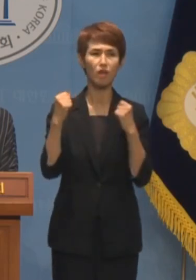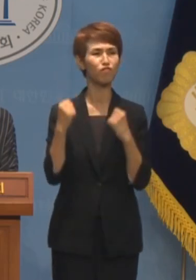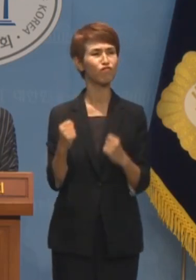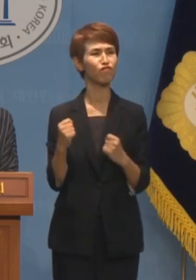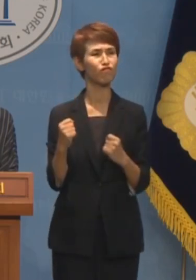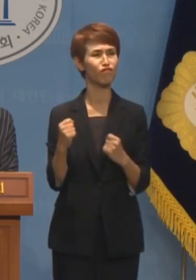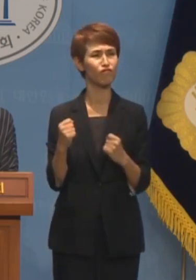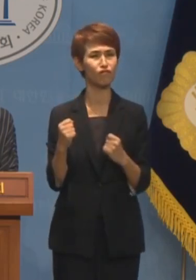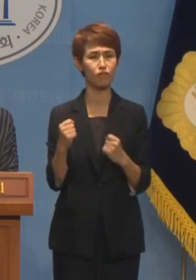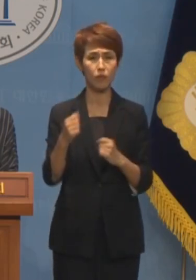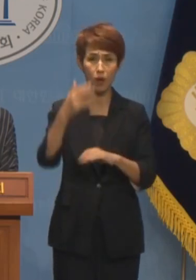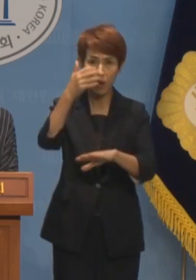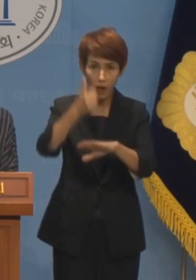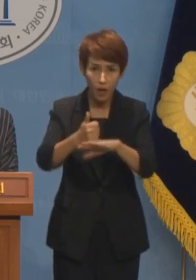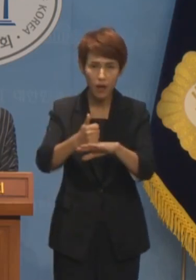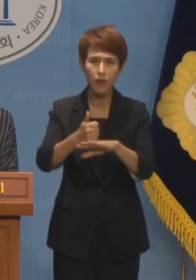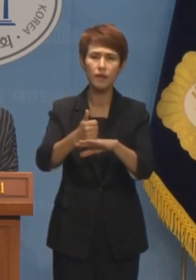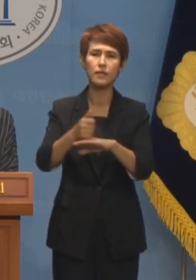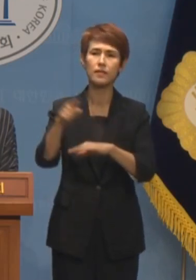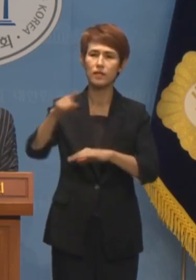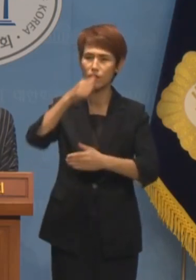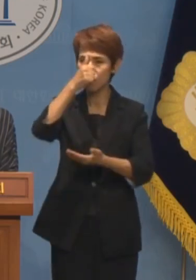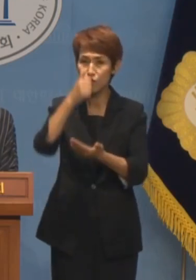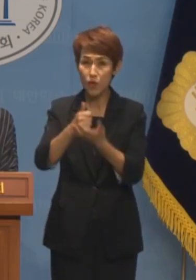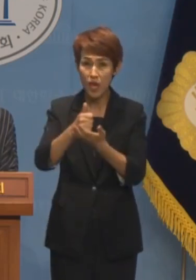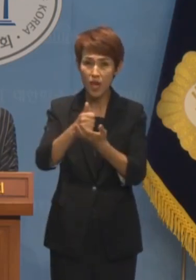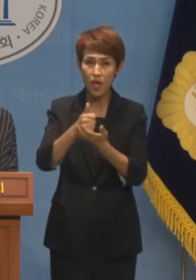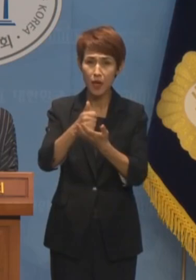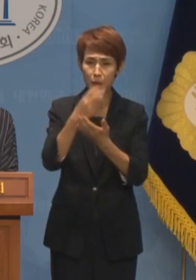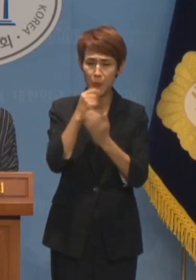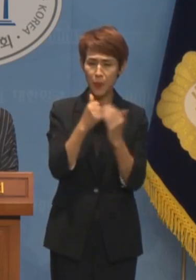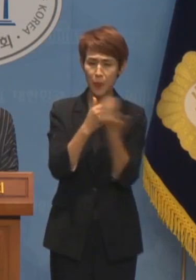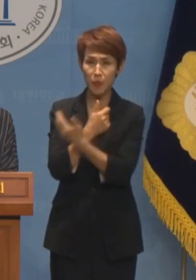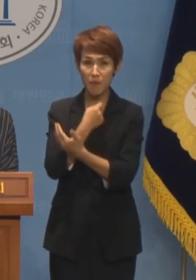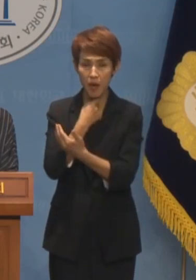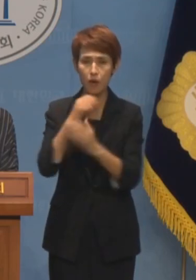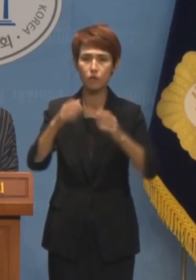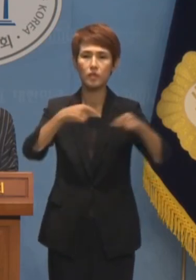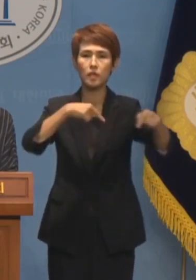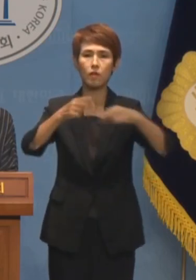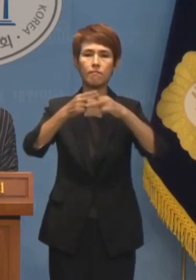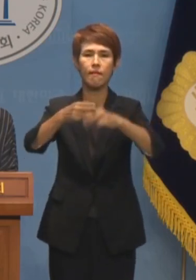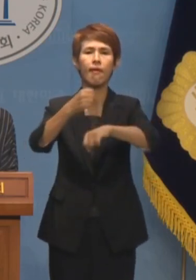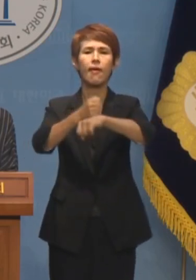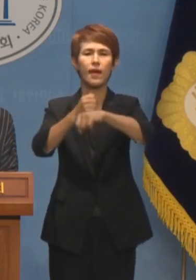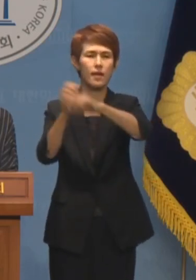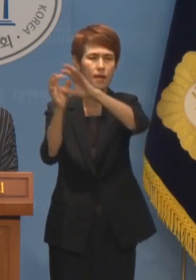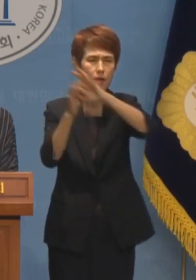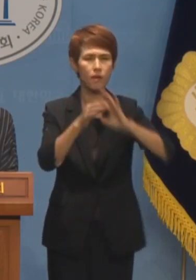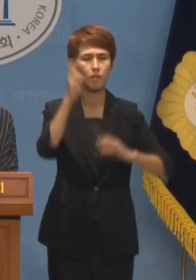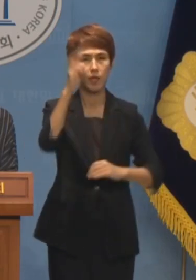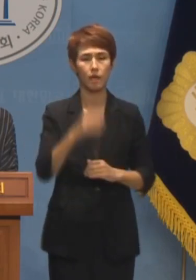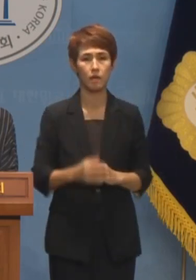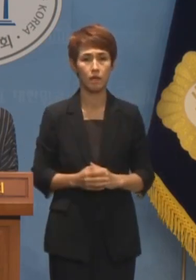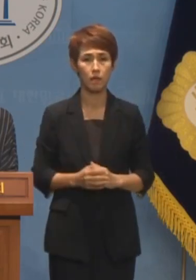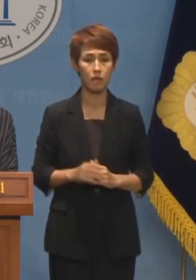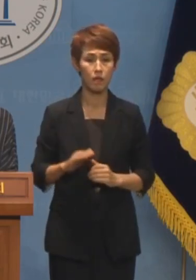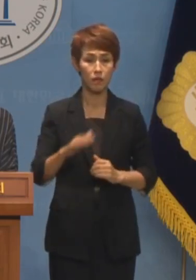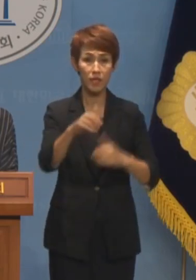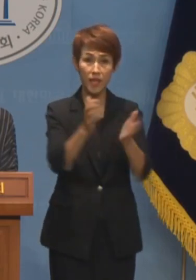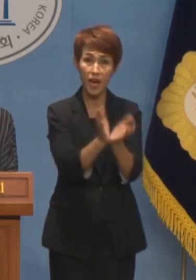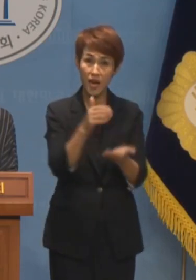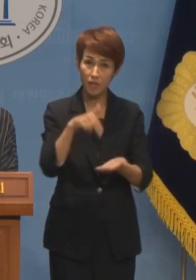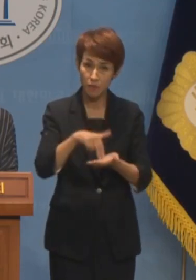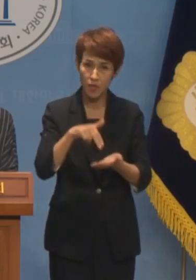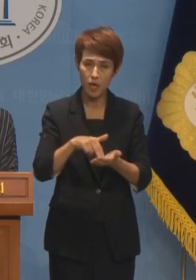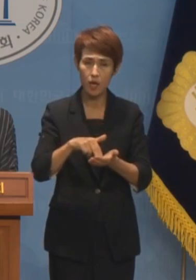내려오지 않는 한 본인들의 죄를 덮으려는 국정농단은 계속될 것입니다. 진보당은 이제 끝내자는